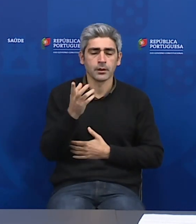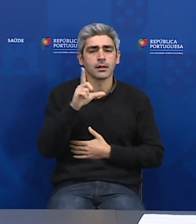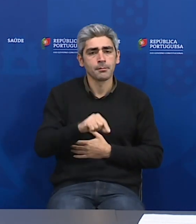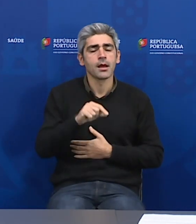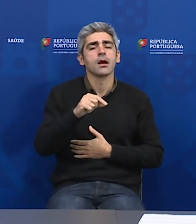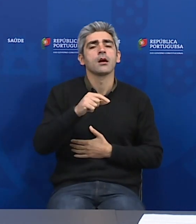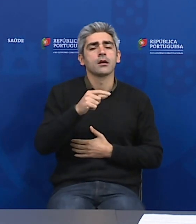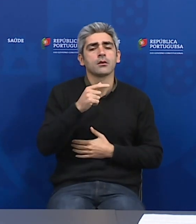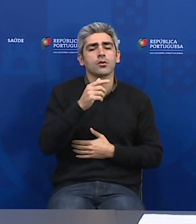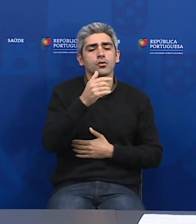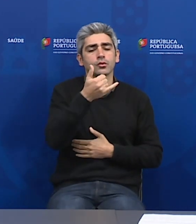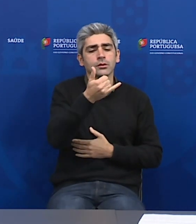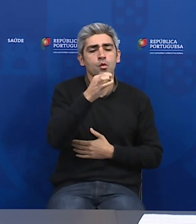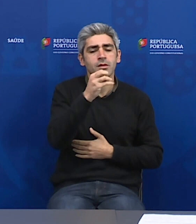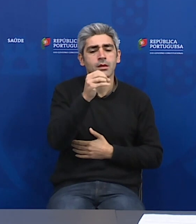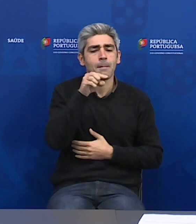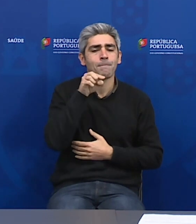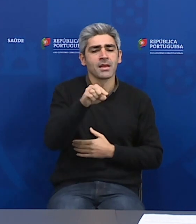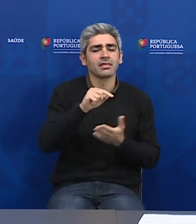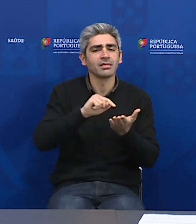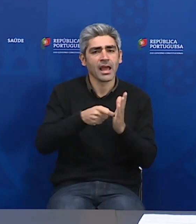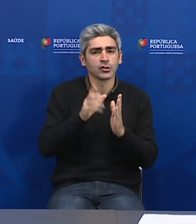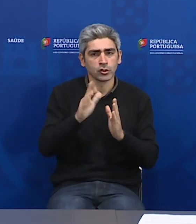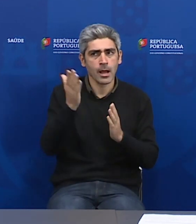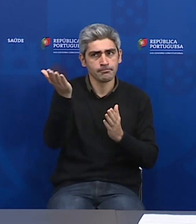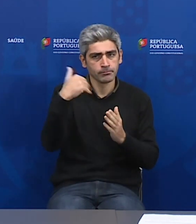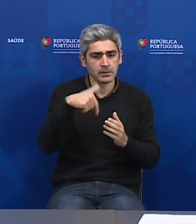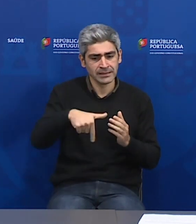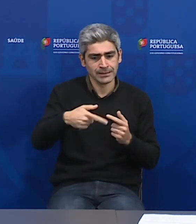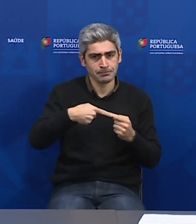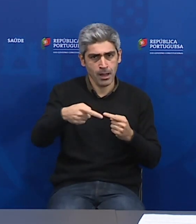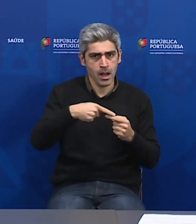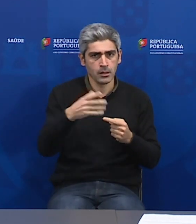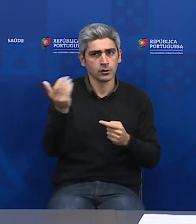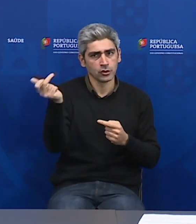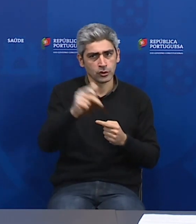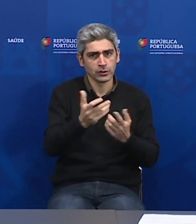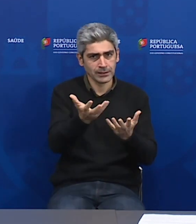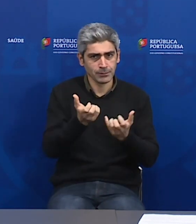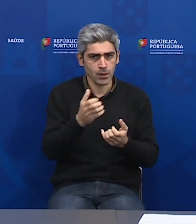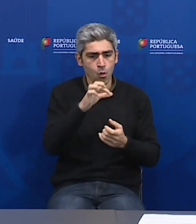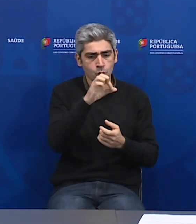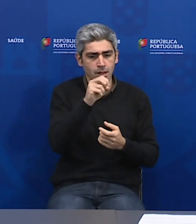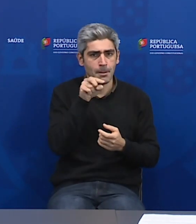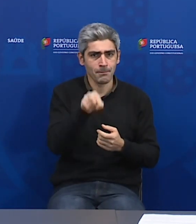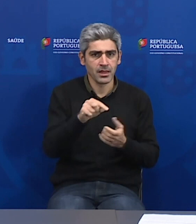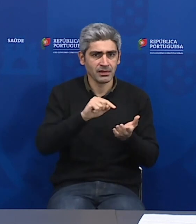mil testes e esta semana chegarão ainda 80 mil testes.